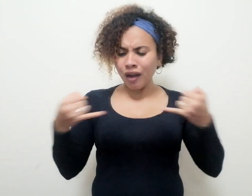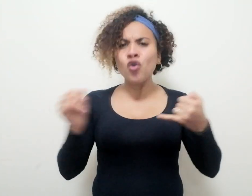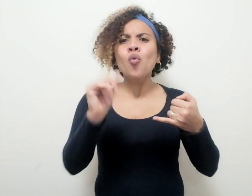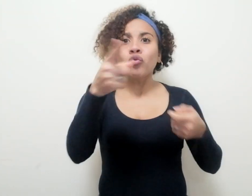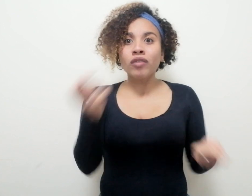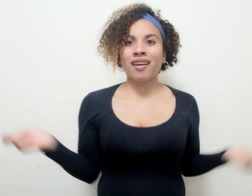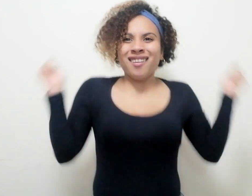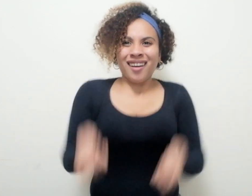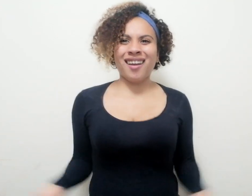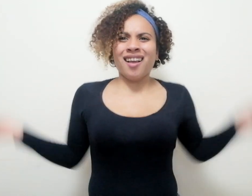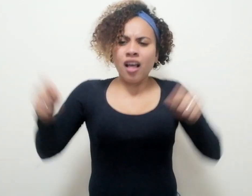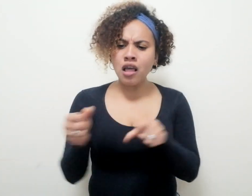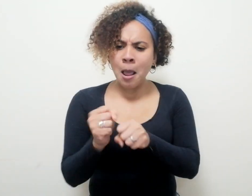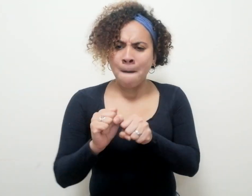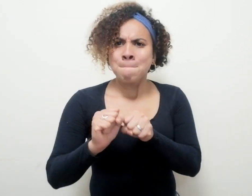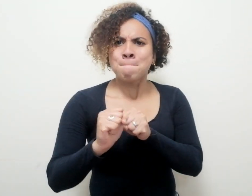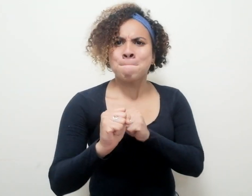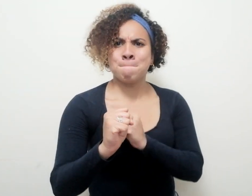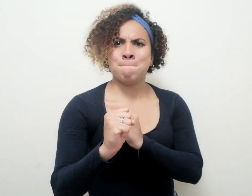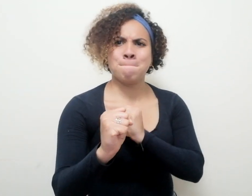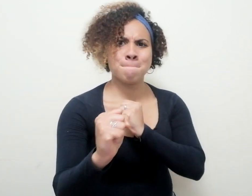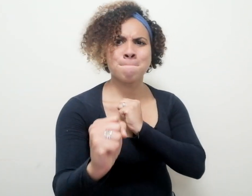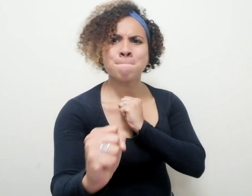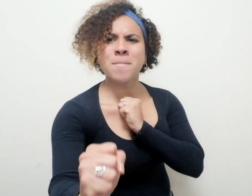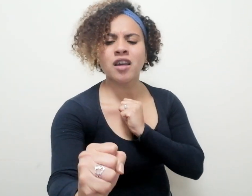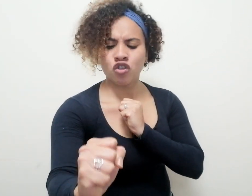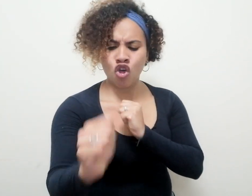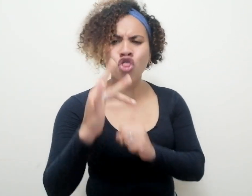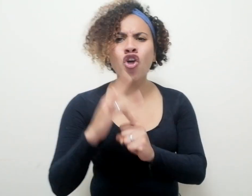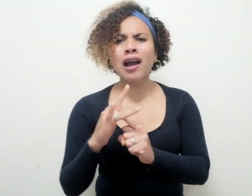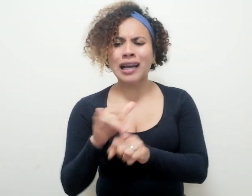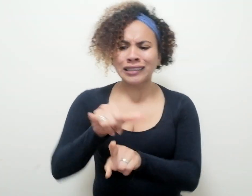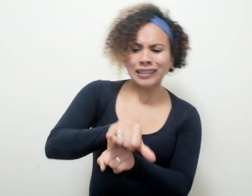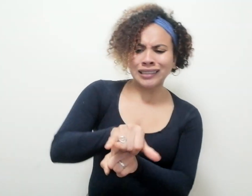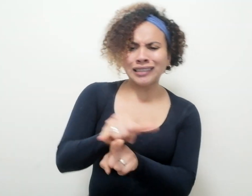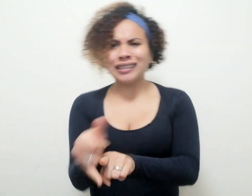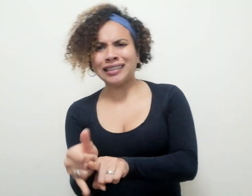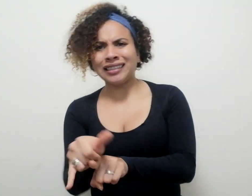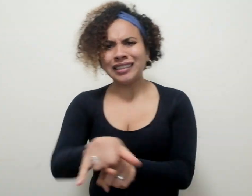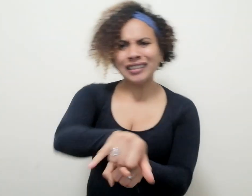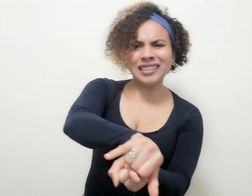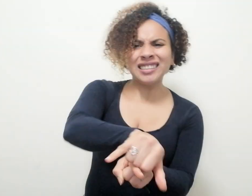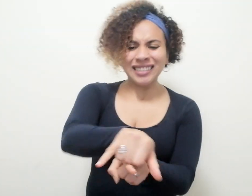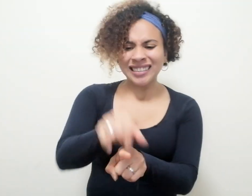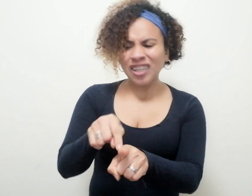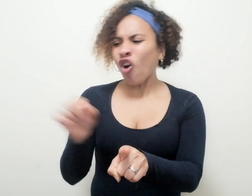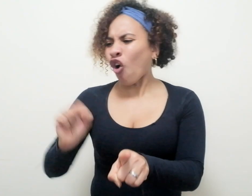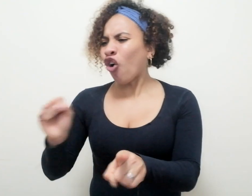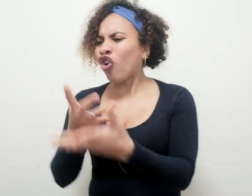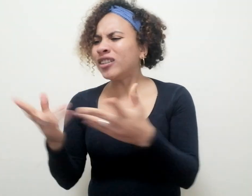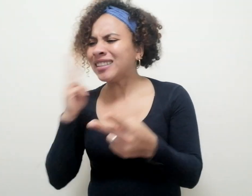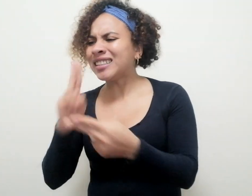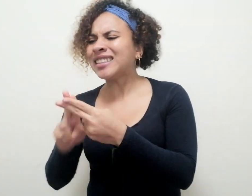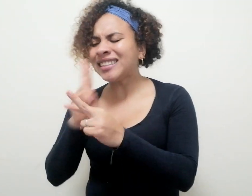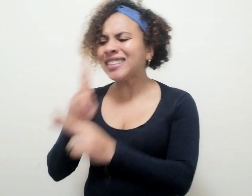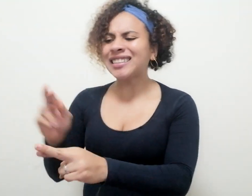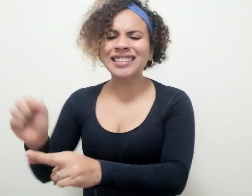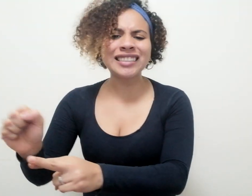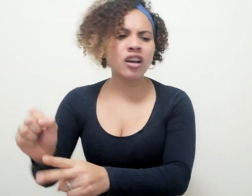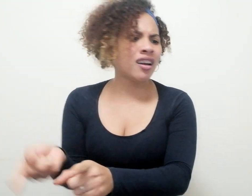una soga tensa, sobre la que nos vemos obligados a hacer equilibrio entre los familiares que reconocemos y al